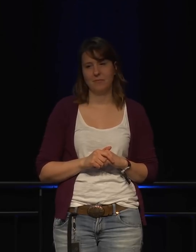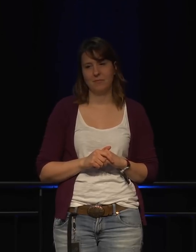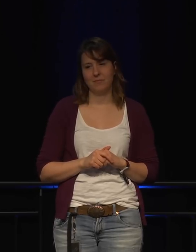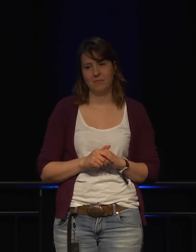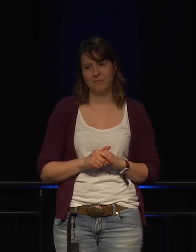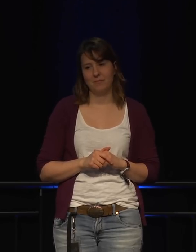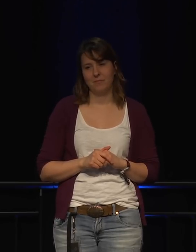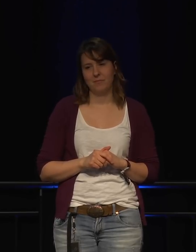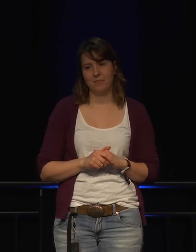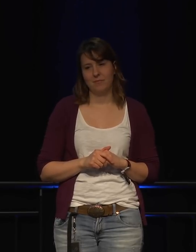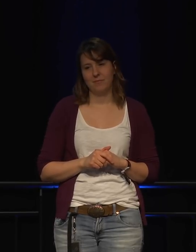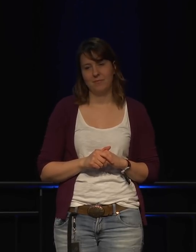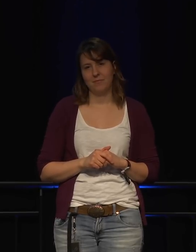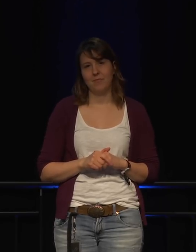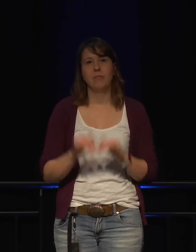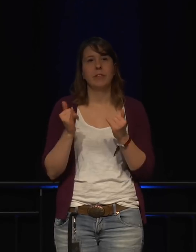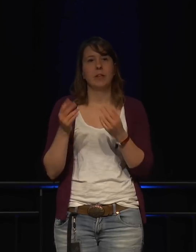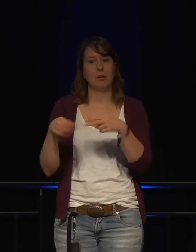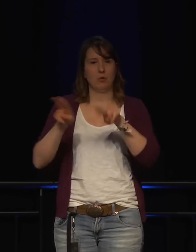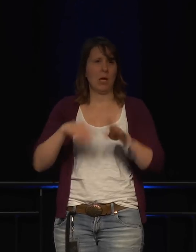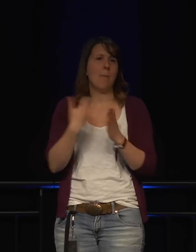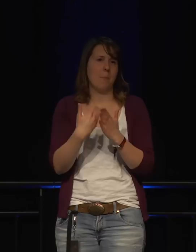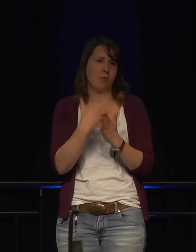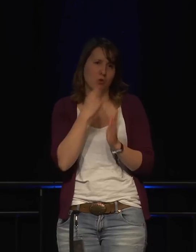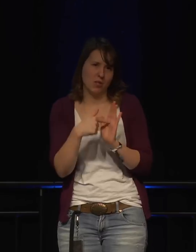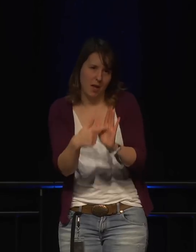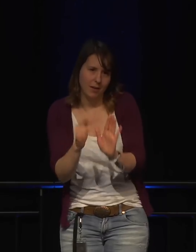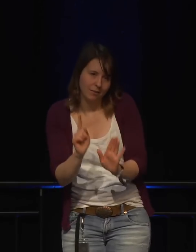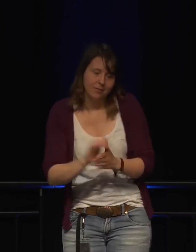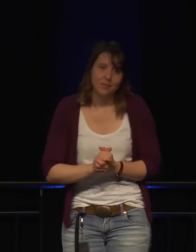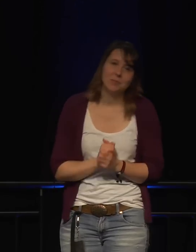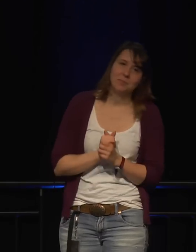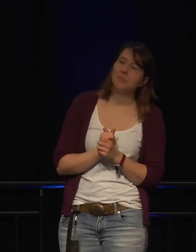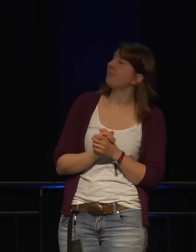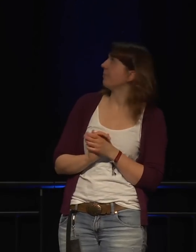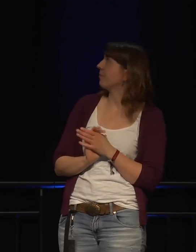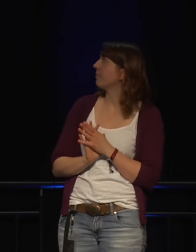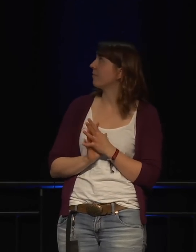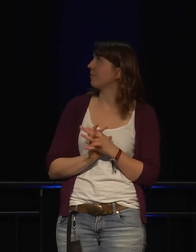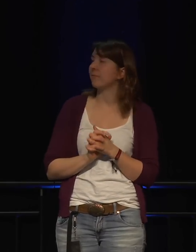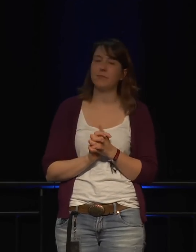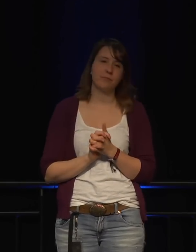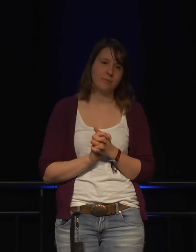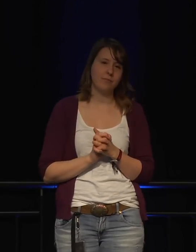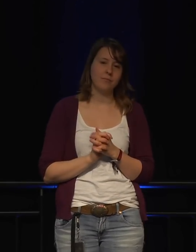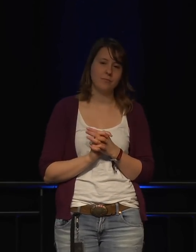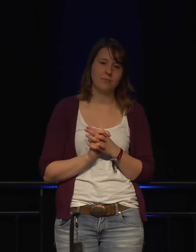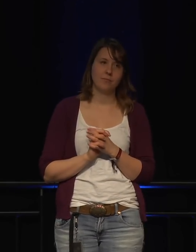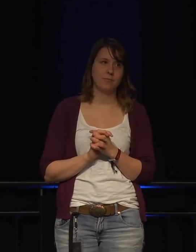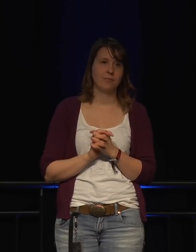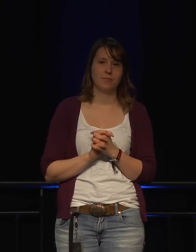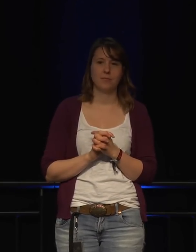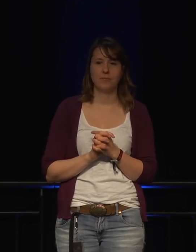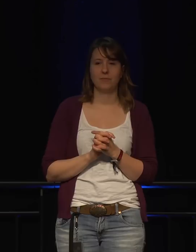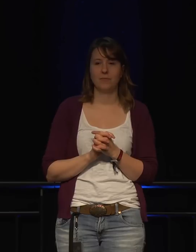Gehen wir zurück zu den Beispielen. Ein schönes Beispiel ist